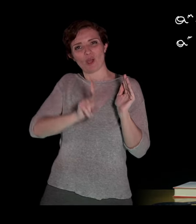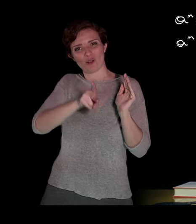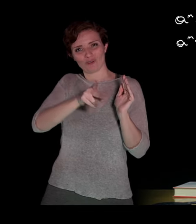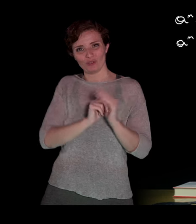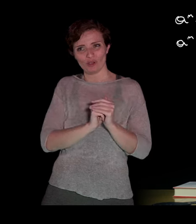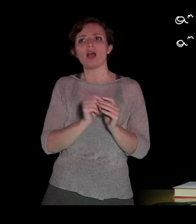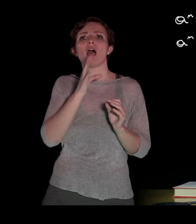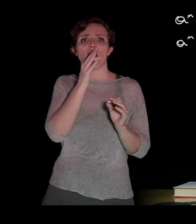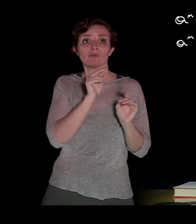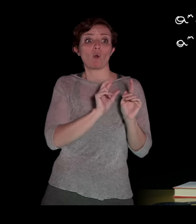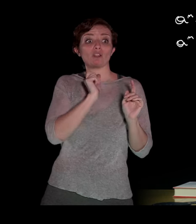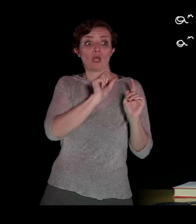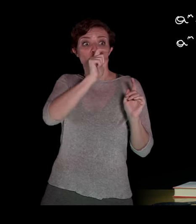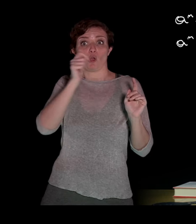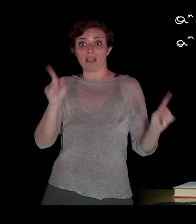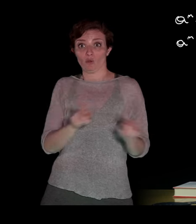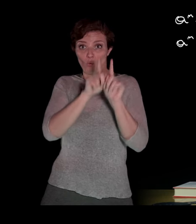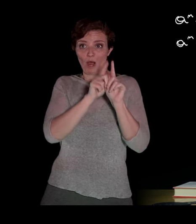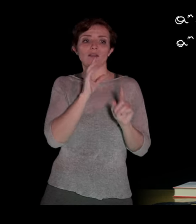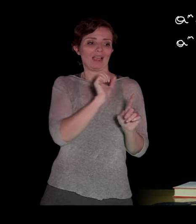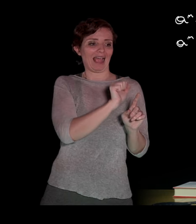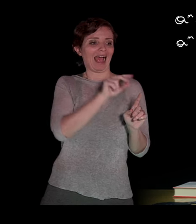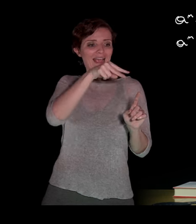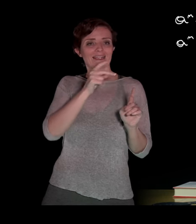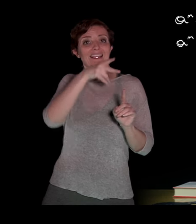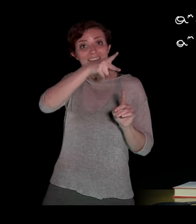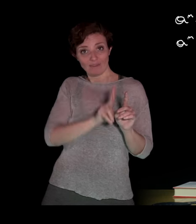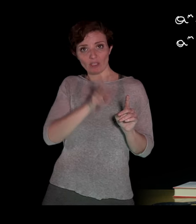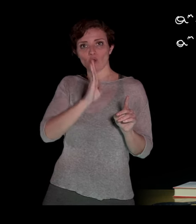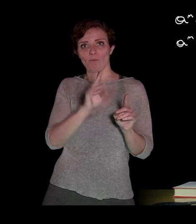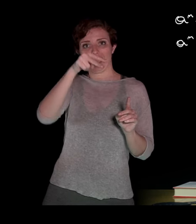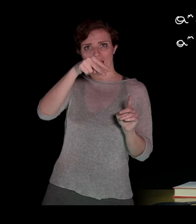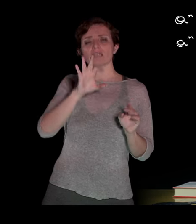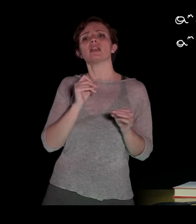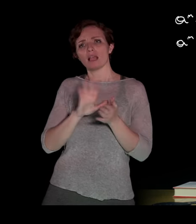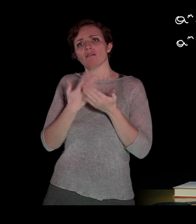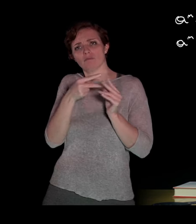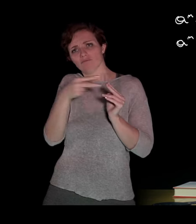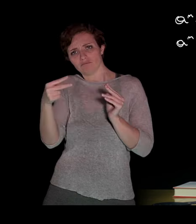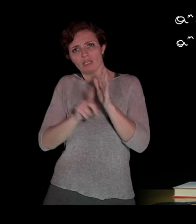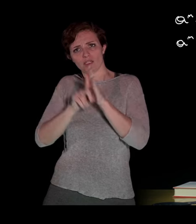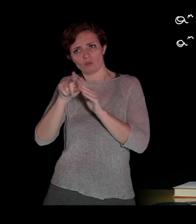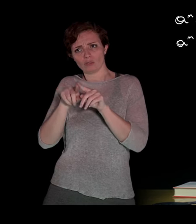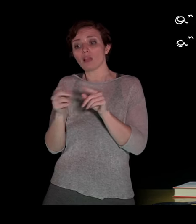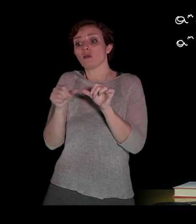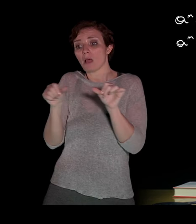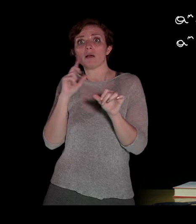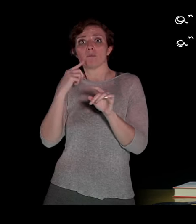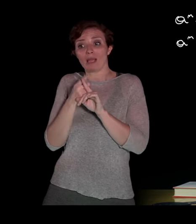quindi A alla n diviso B alla n, che è uguale a una potenza che ha come base il rapporto tra le due basi